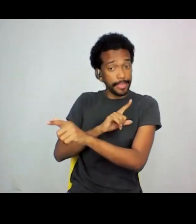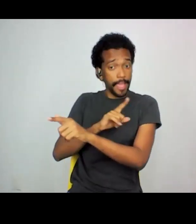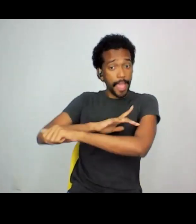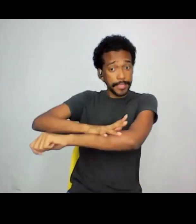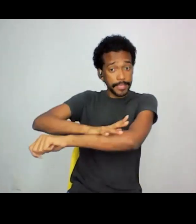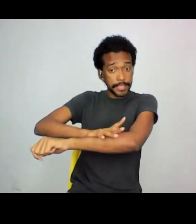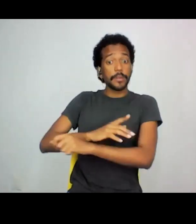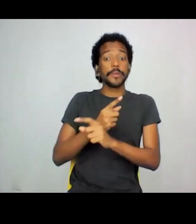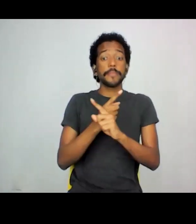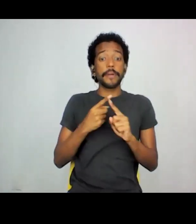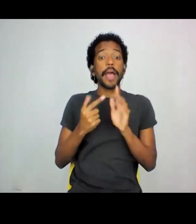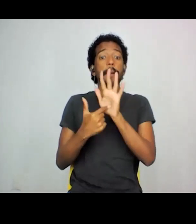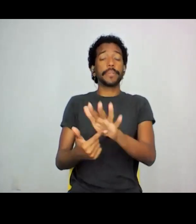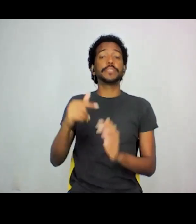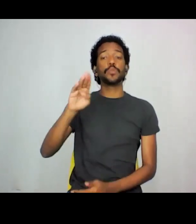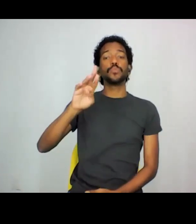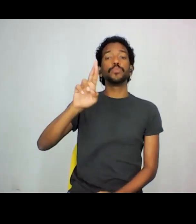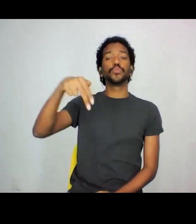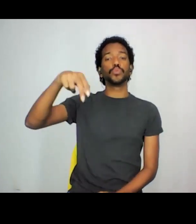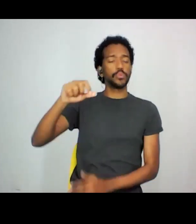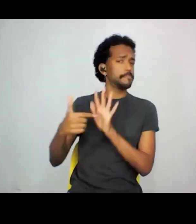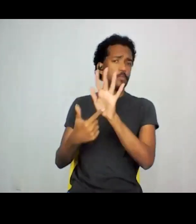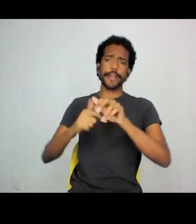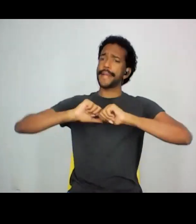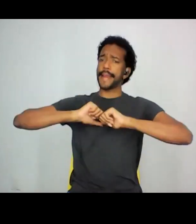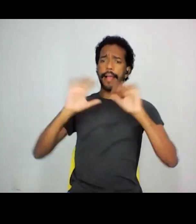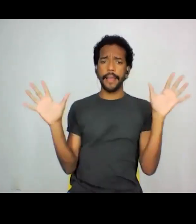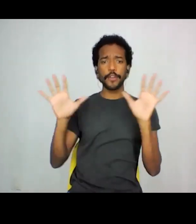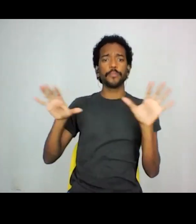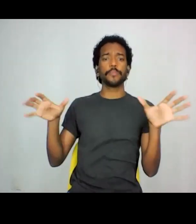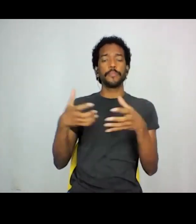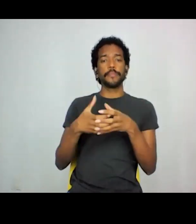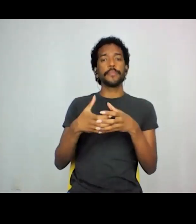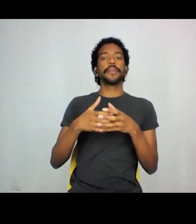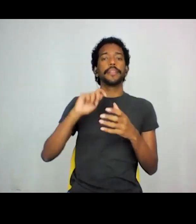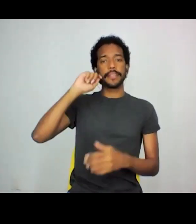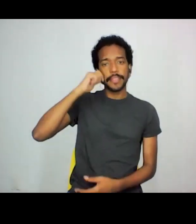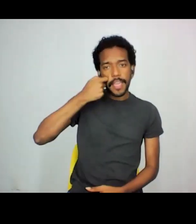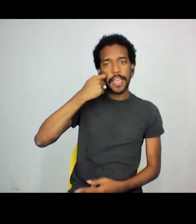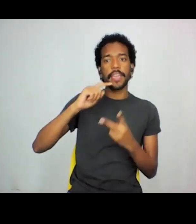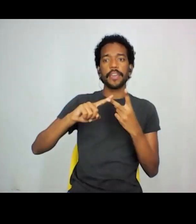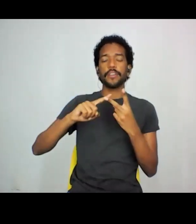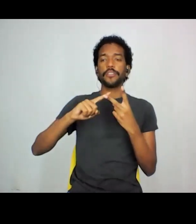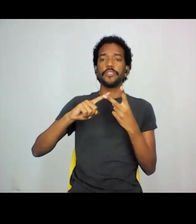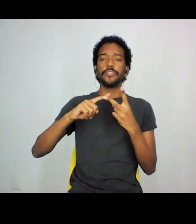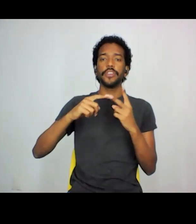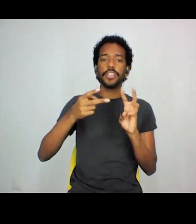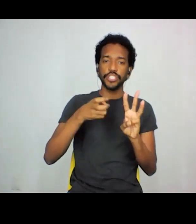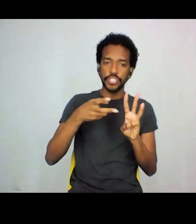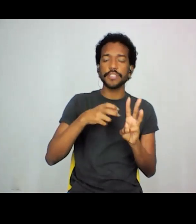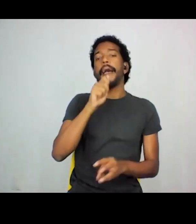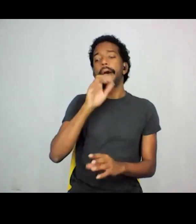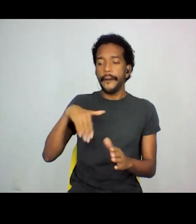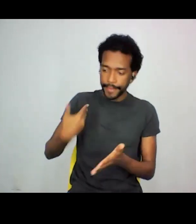apresentação do Bruno, acho que ficou bastante evidente quanto que as populações negras e indígenas continuam nesse processo,